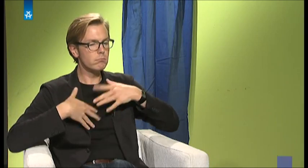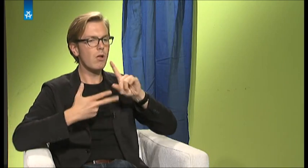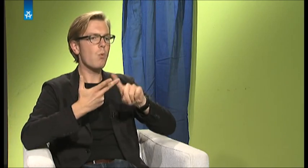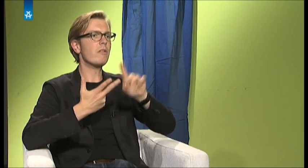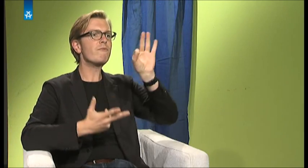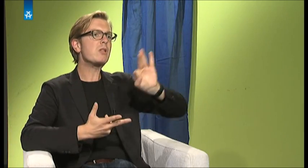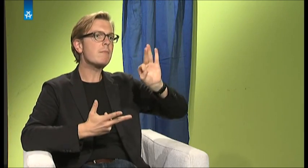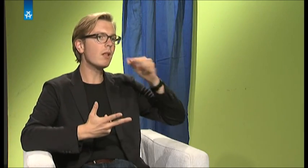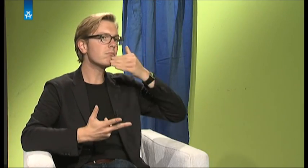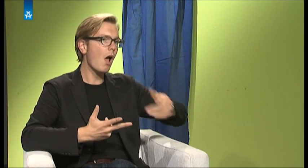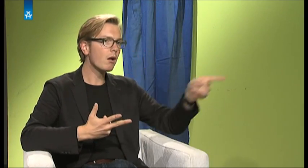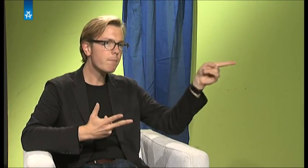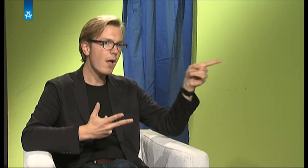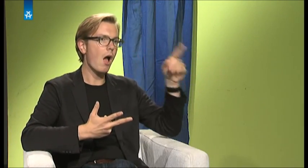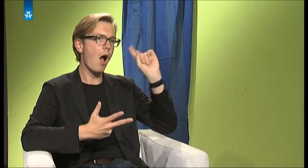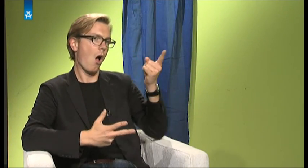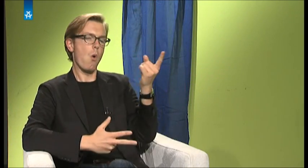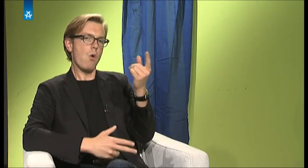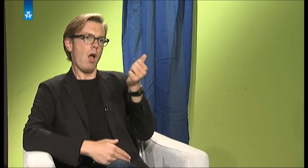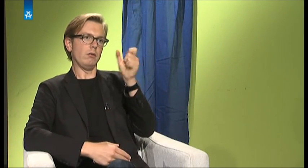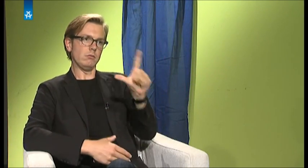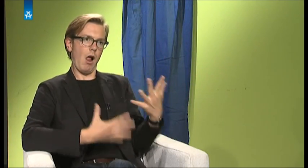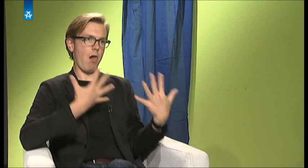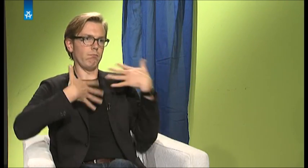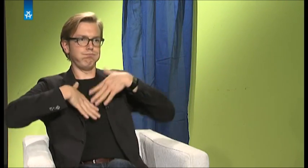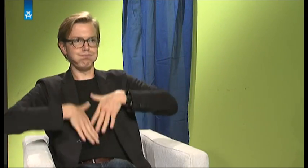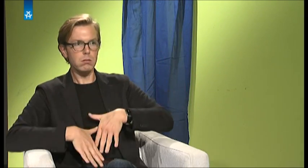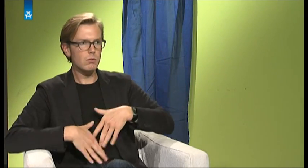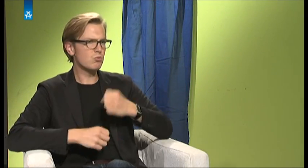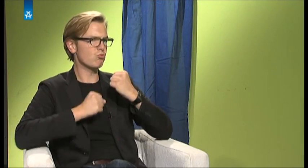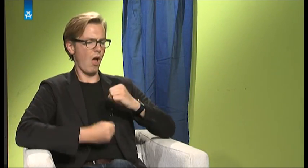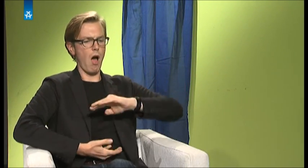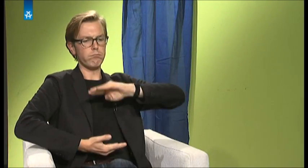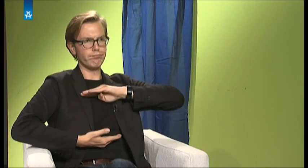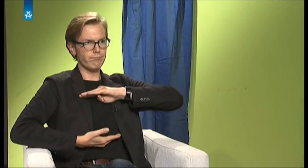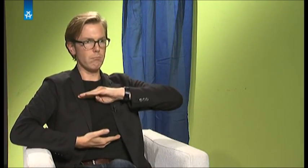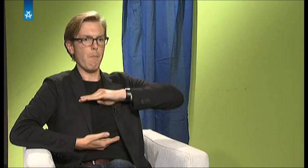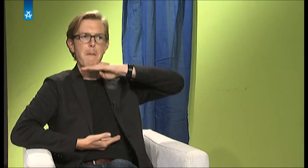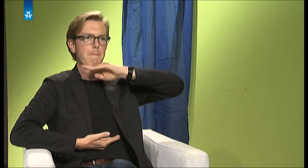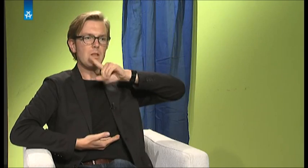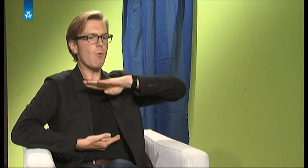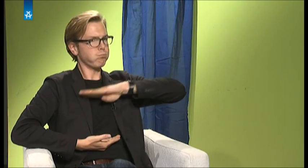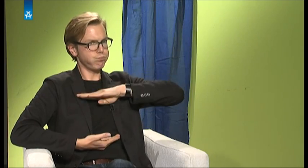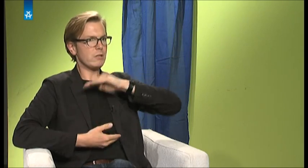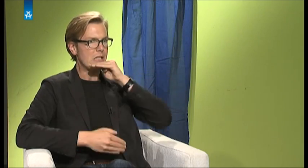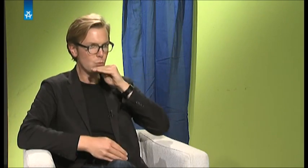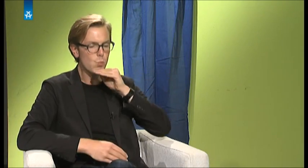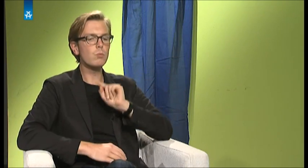wird. Und auch die Gehördosen-Schule in Fremont, da wurde ja auch ASL auch benutzt. Und das hat für mich eine gewisse Basis gegeben, mit der ich mich gut